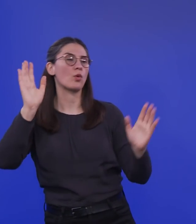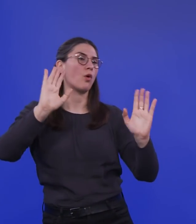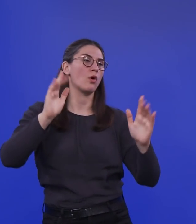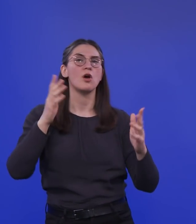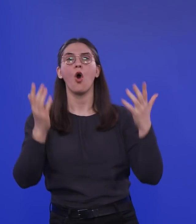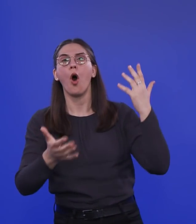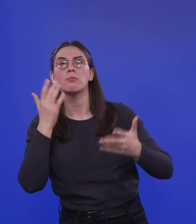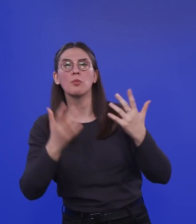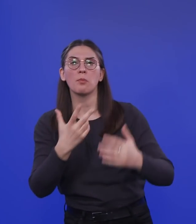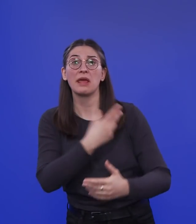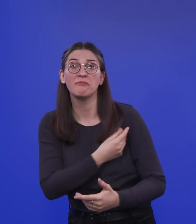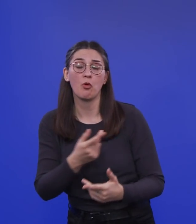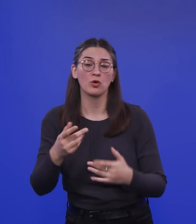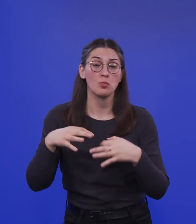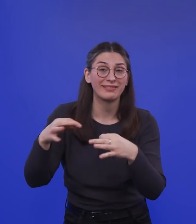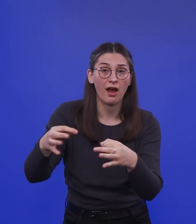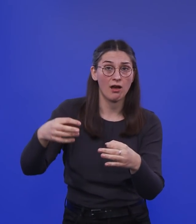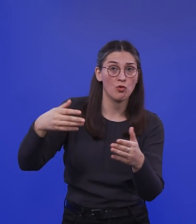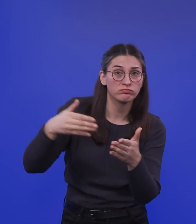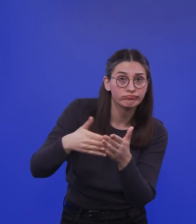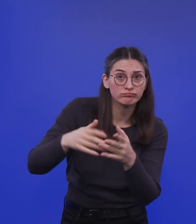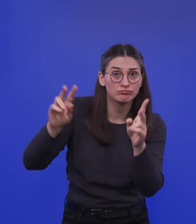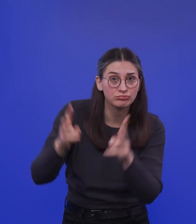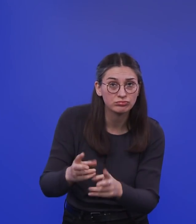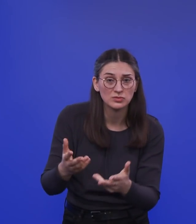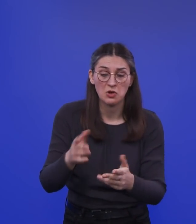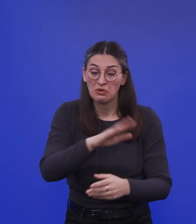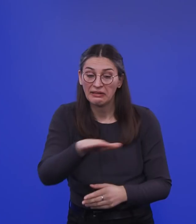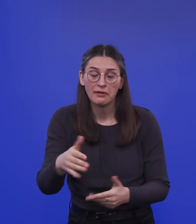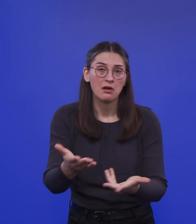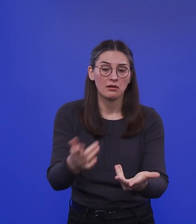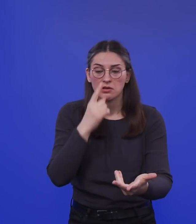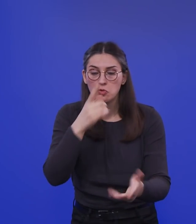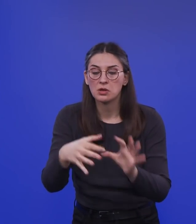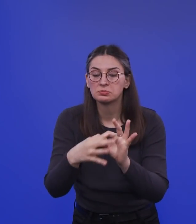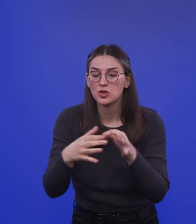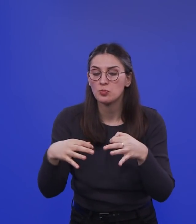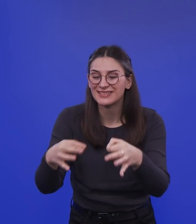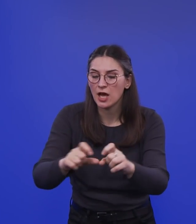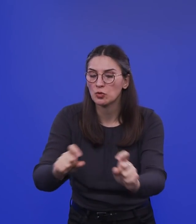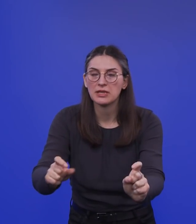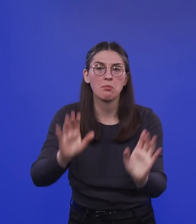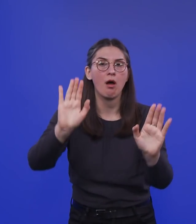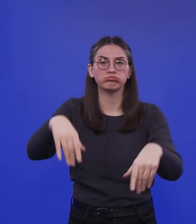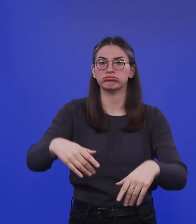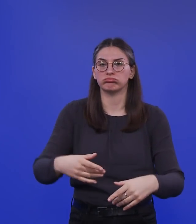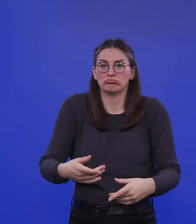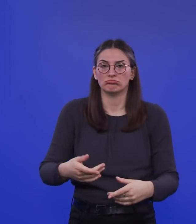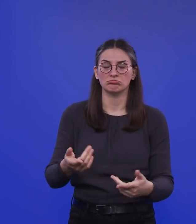überhaupt die Übertragung reduziert. Und bei den Kindern geht es doch nur um die Übertragung. Die haben doch gar nichts von der Impfung ansonsten. die Kinder